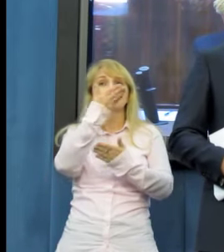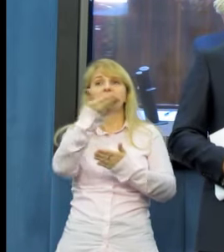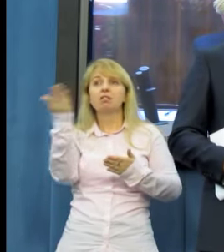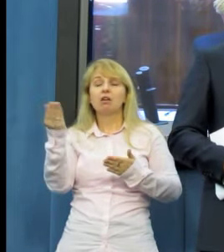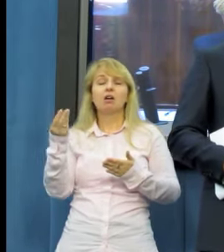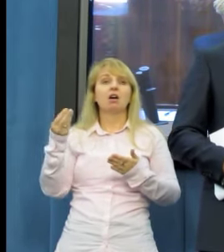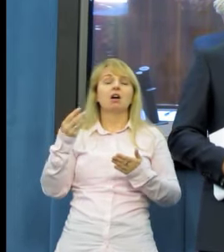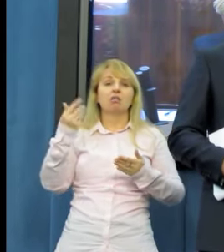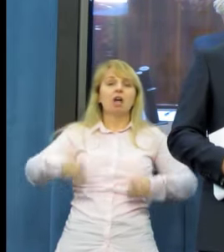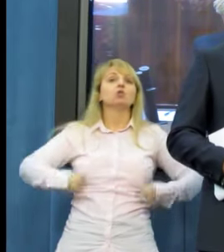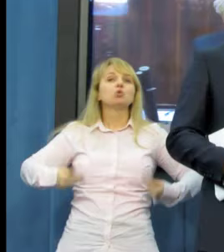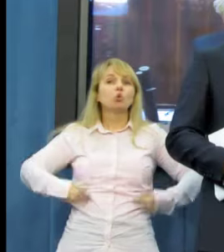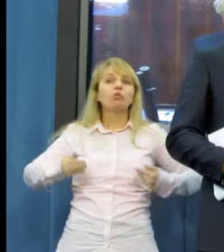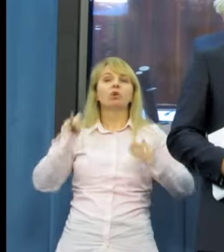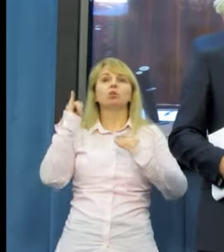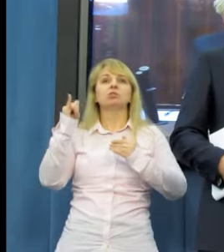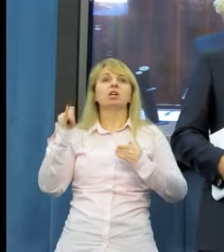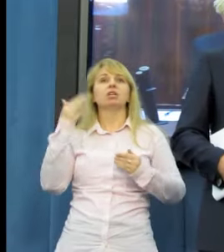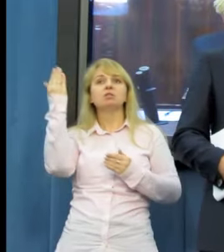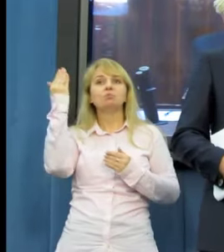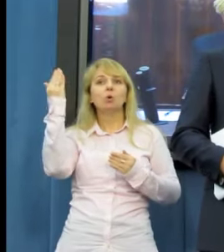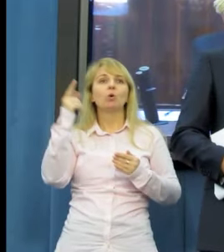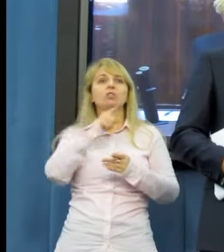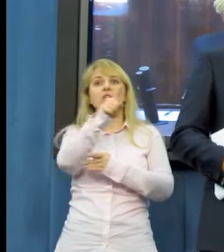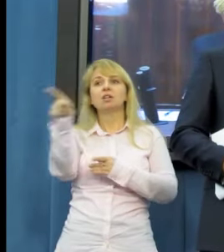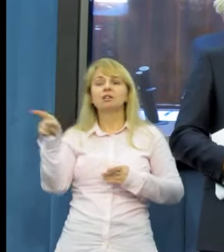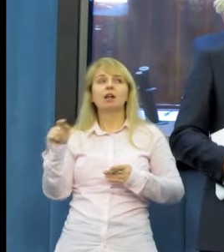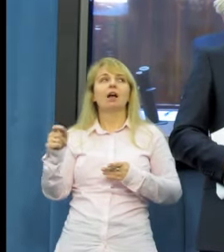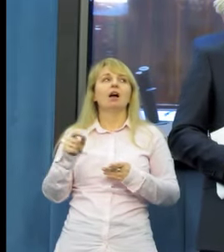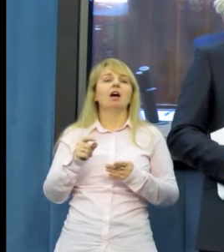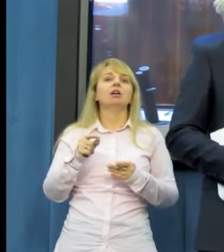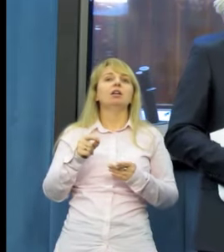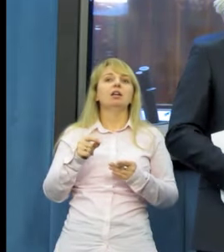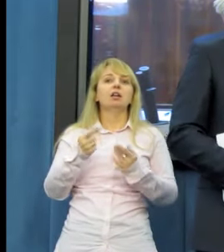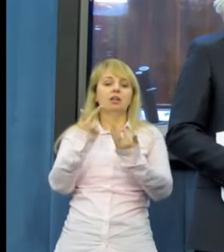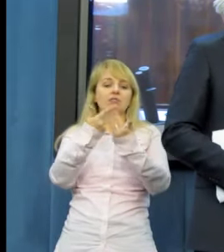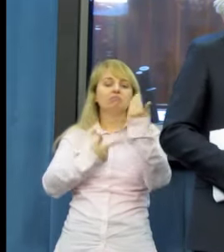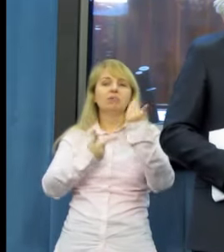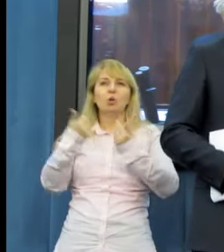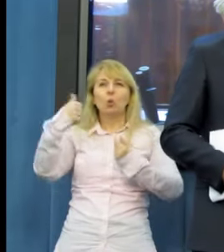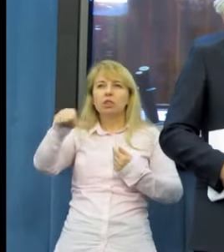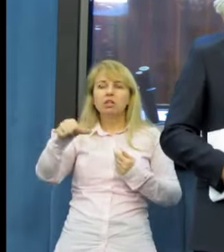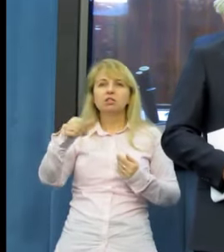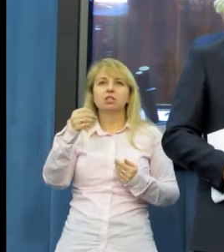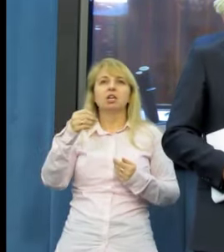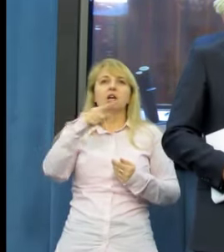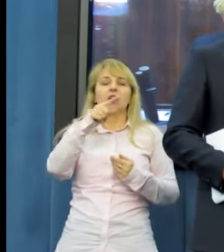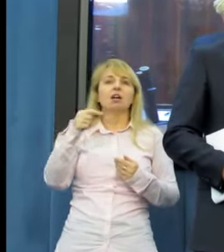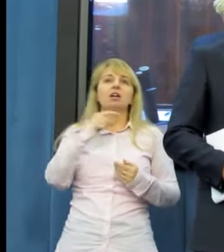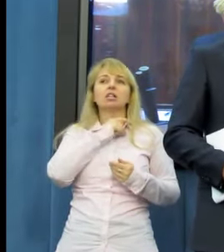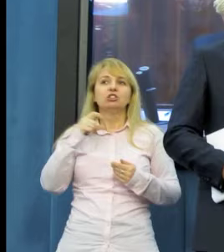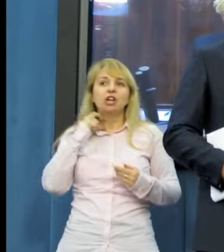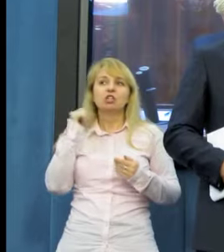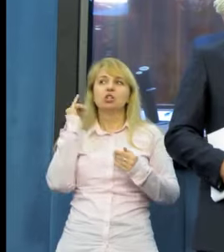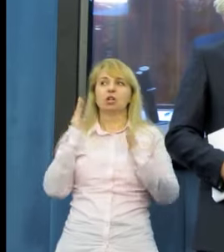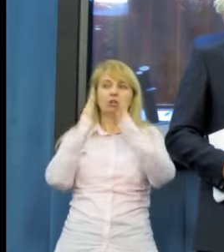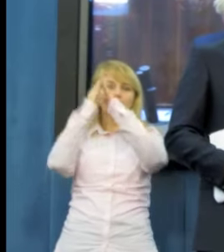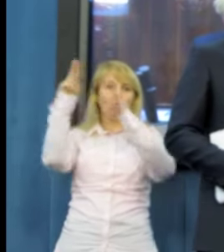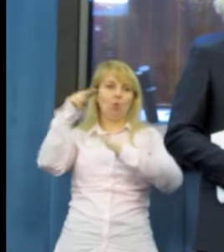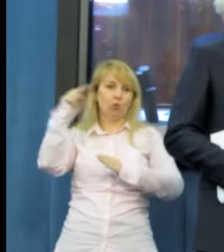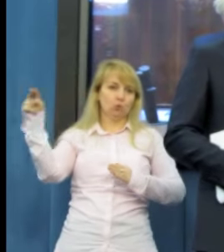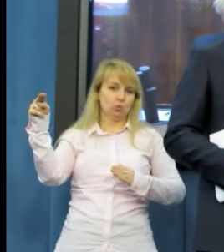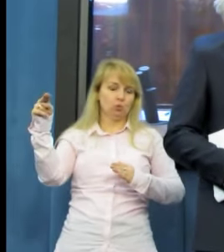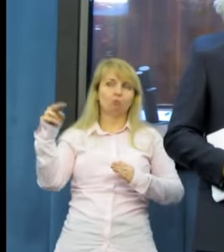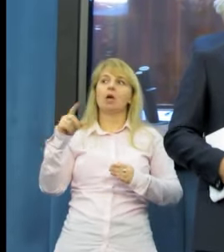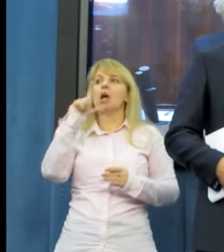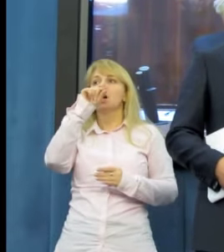społecznych dla kilkunastu tysięcy kapłanów i księży. Platforma